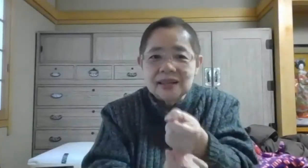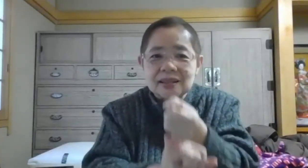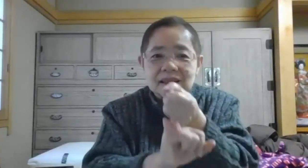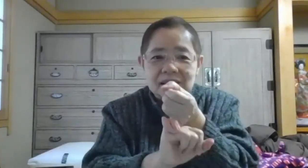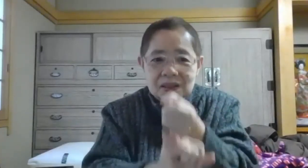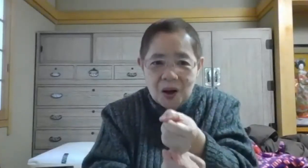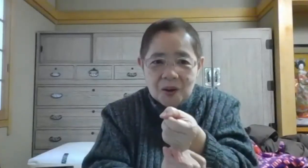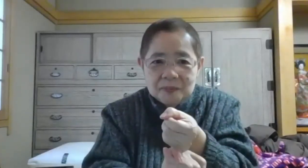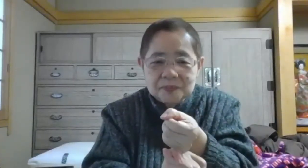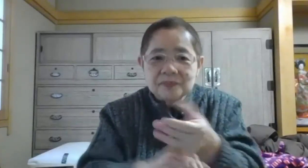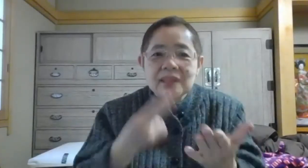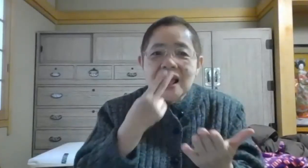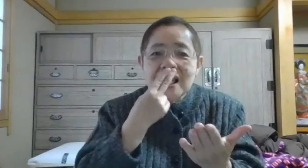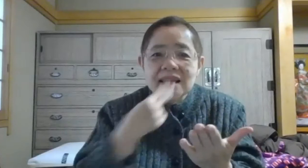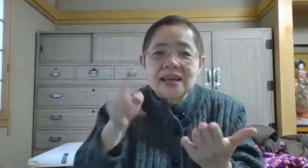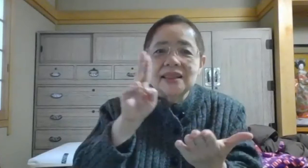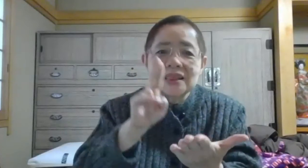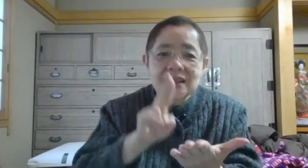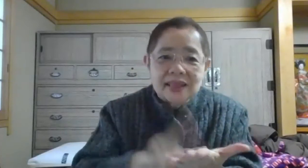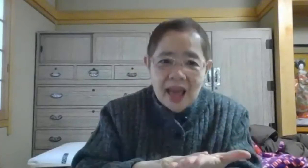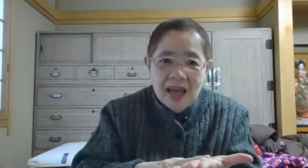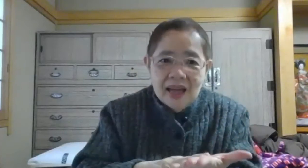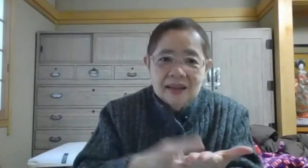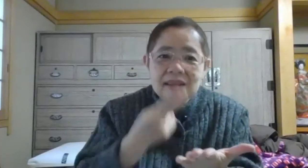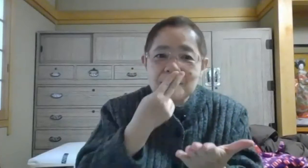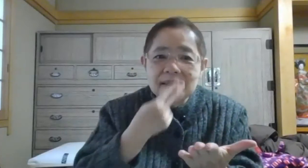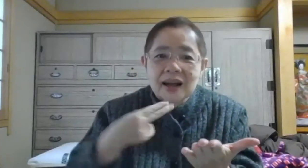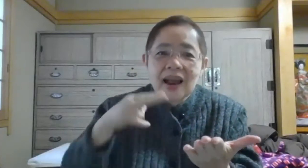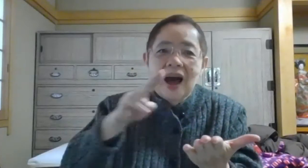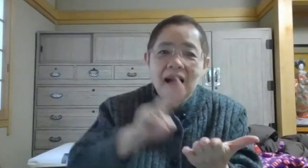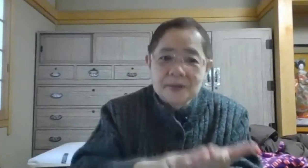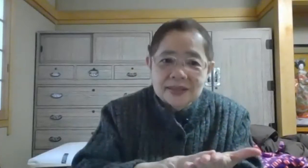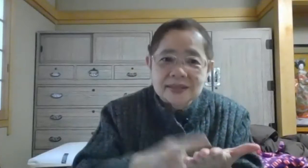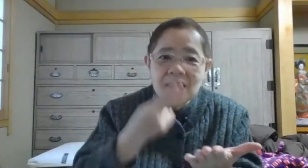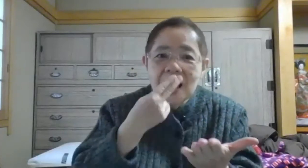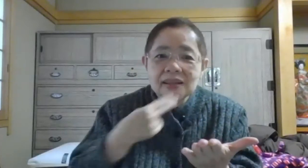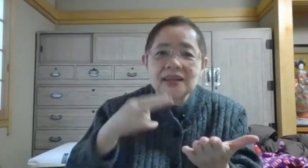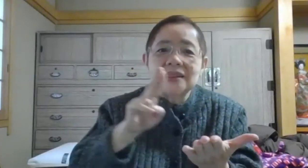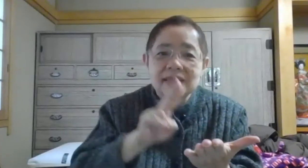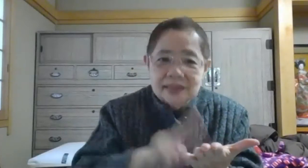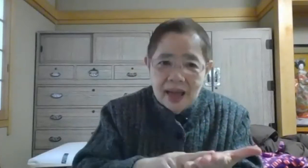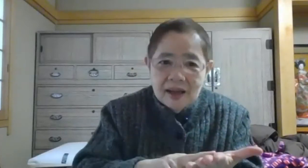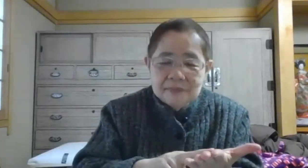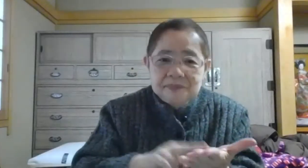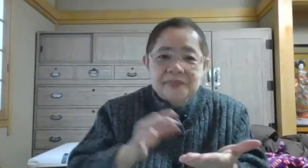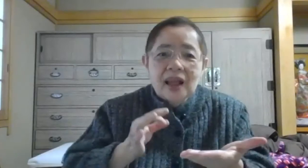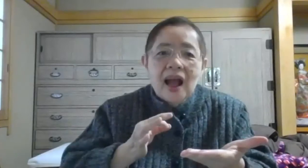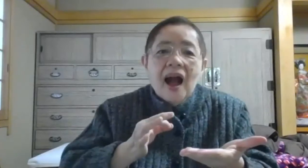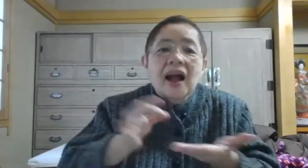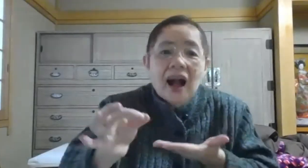ーっときーってなめてからはりますきーって買